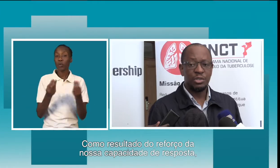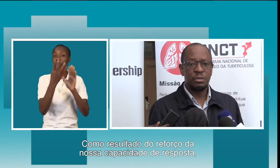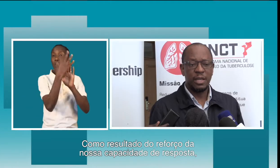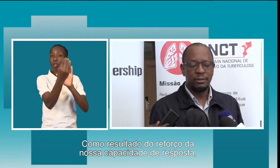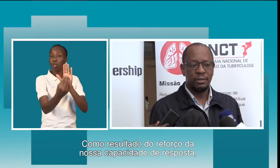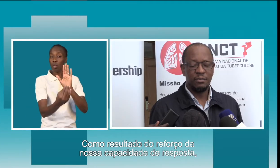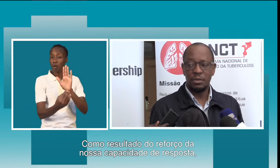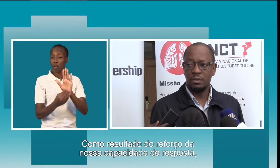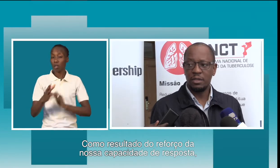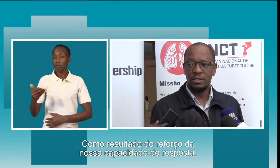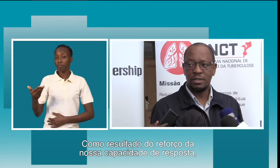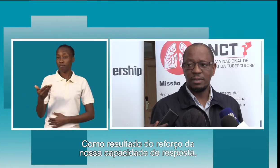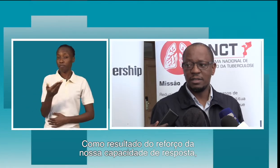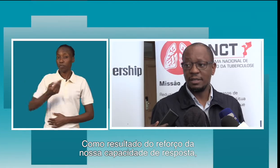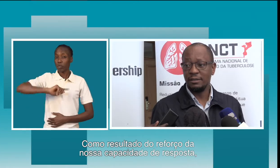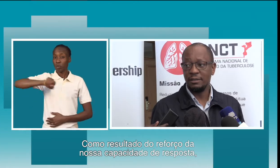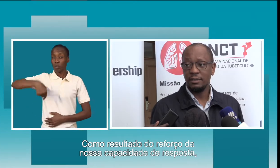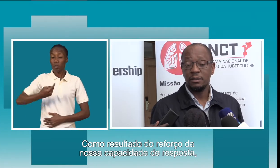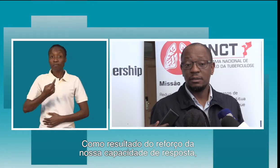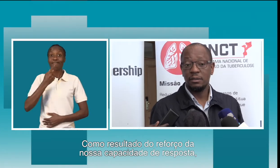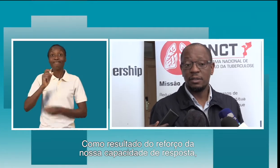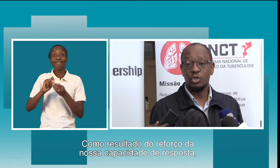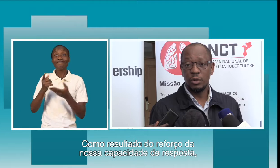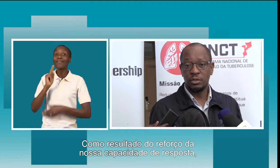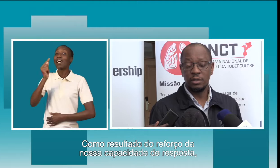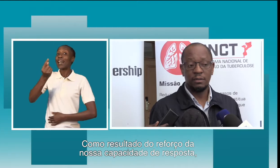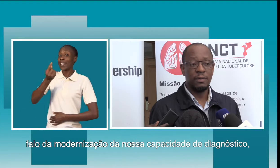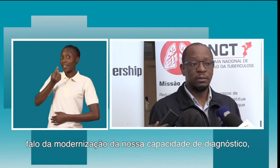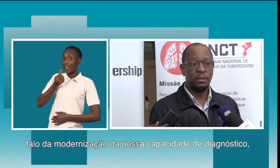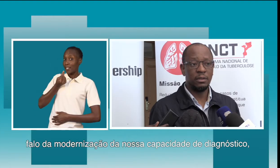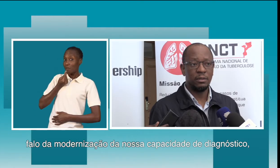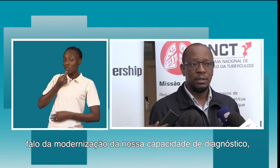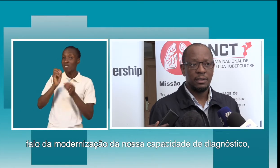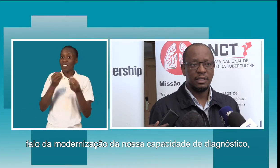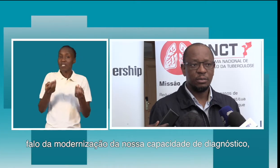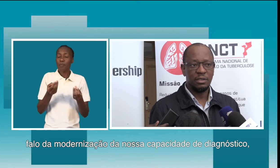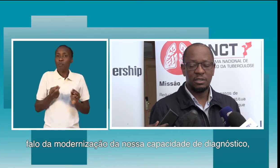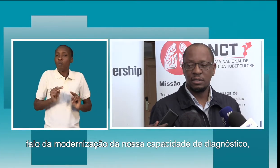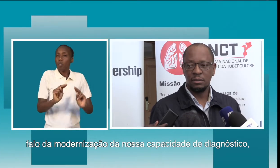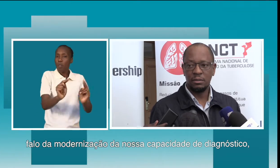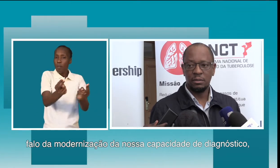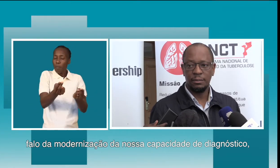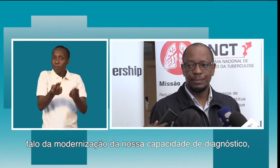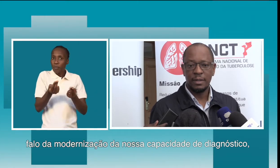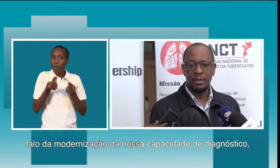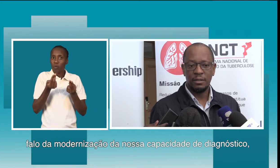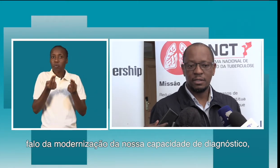resultado do reforço da nossa capacidade de resposta, falo da modernização da nossa